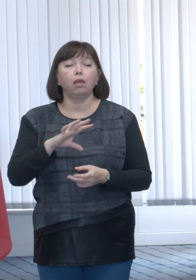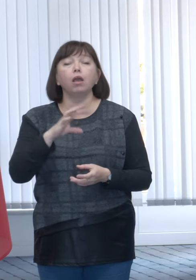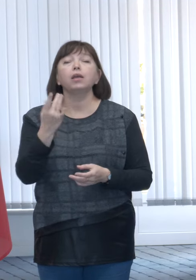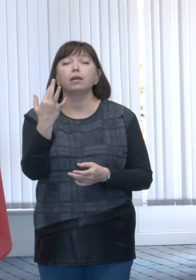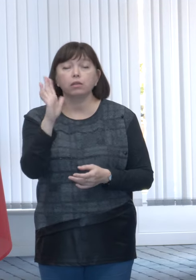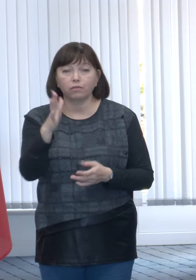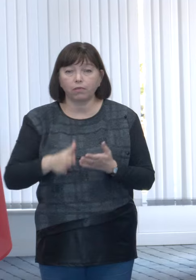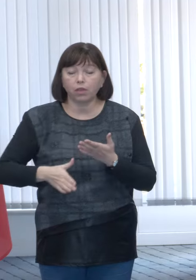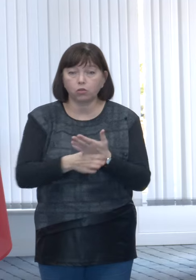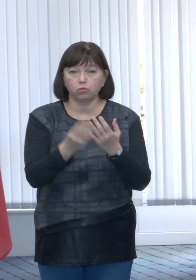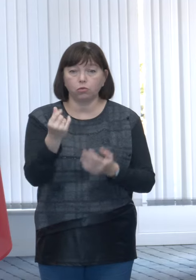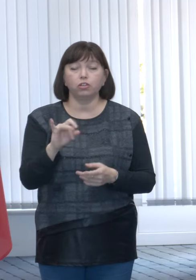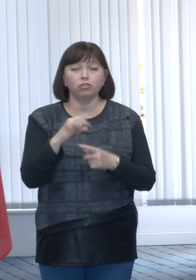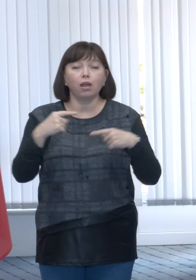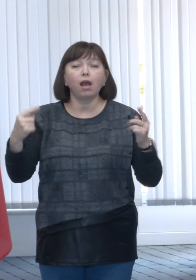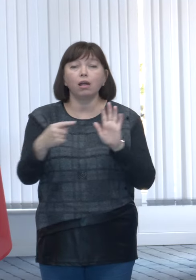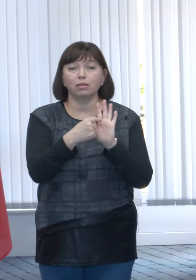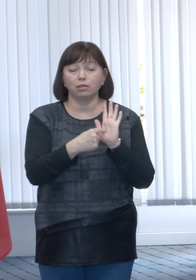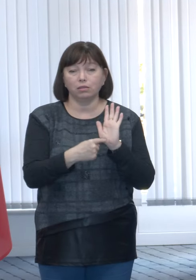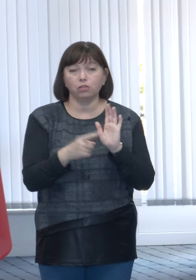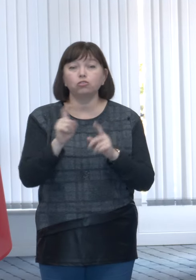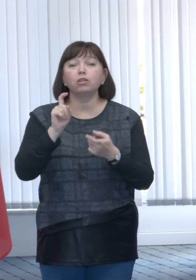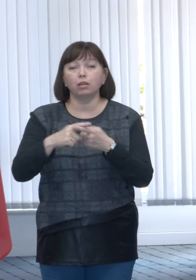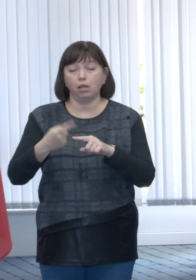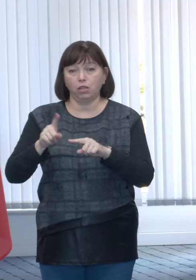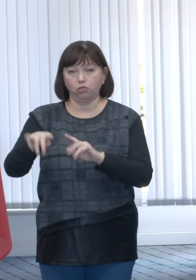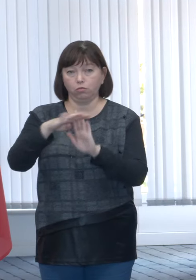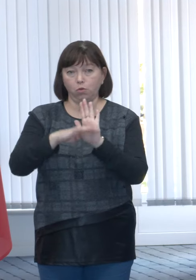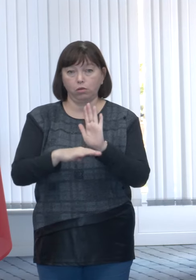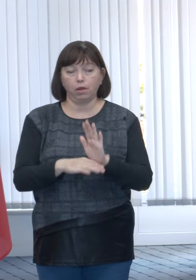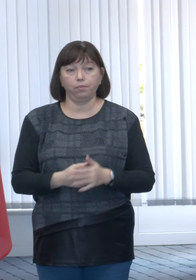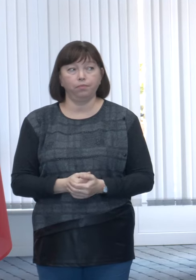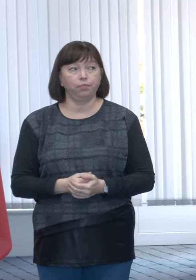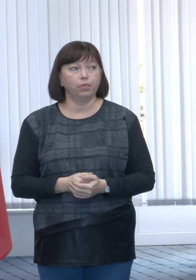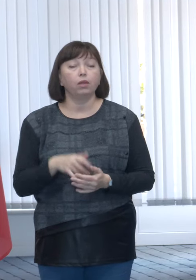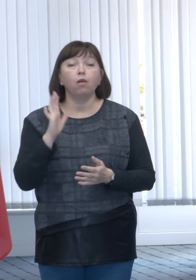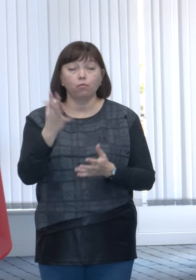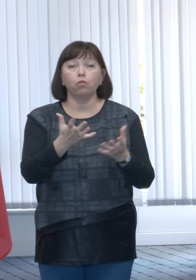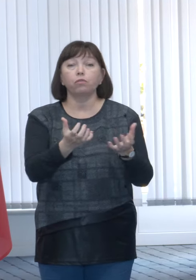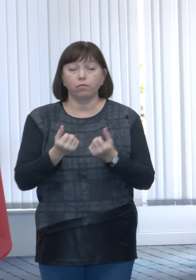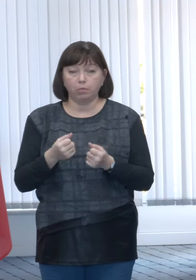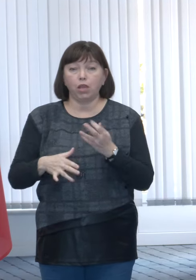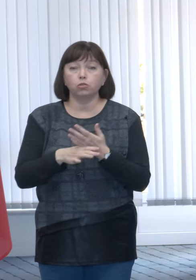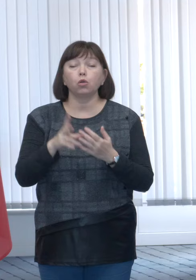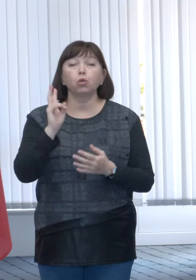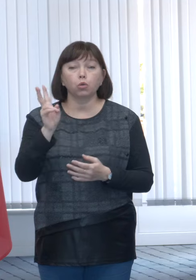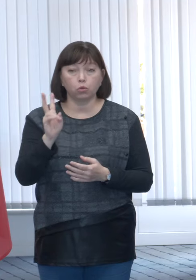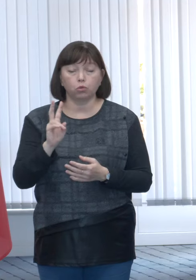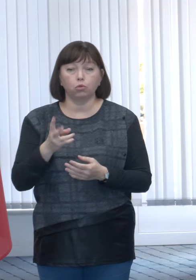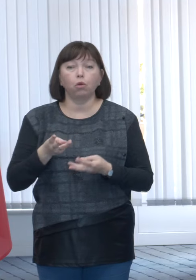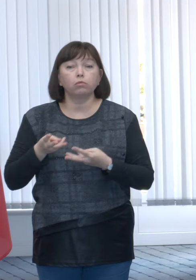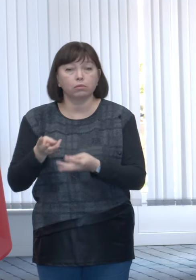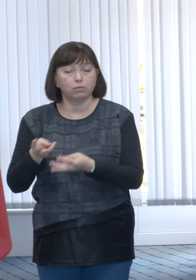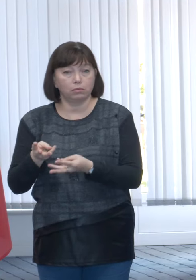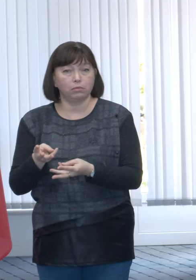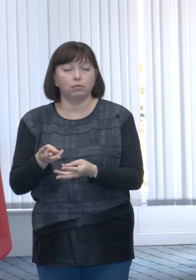compensației și despre alte aspecte tehnice legate de acest program. Dar vor primi ajutor pe oricei gândesc lucrurințele cu